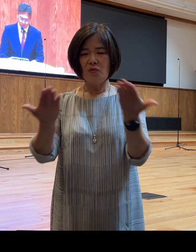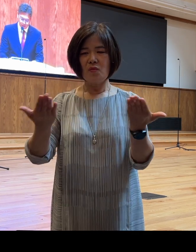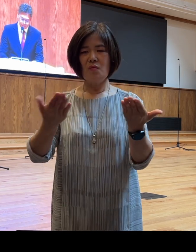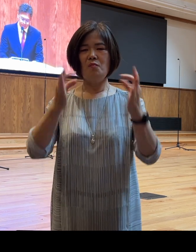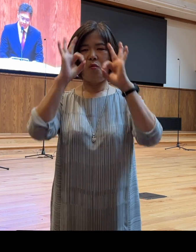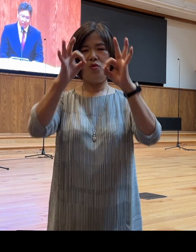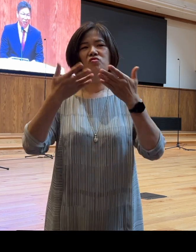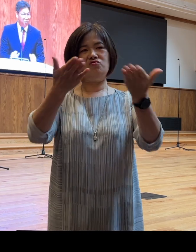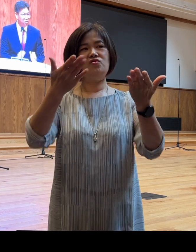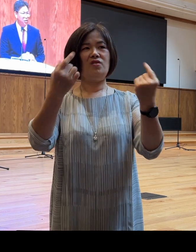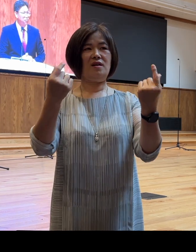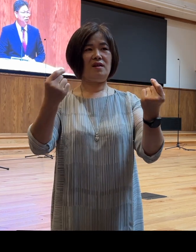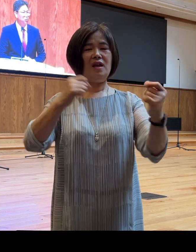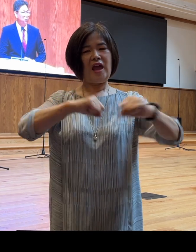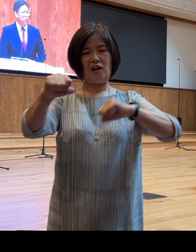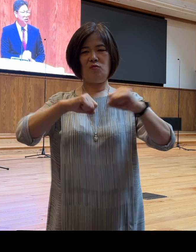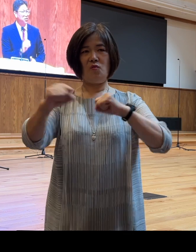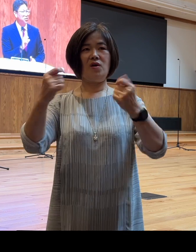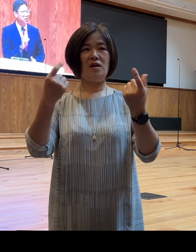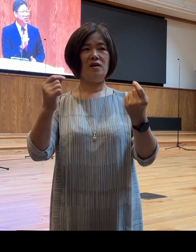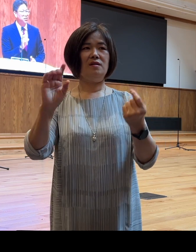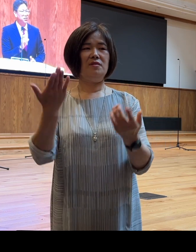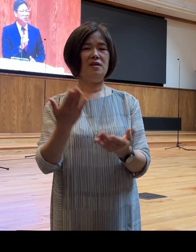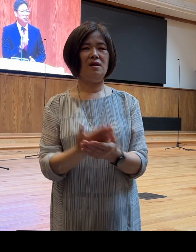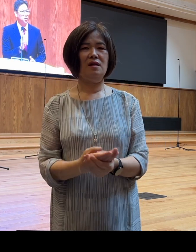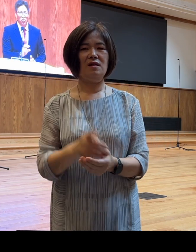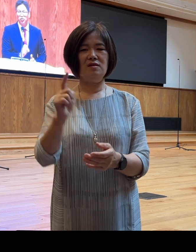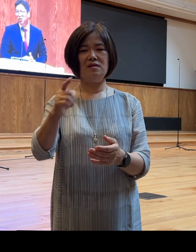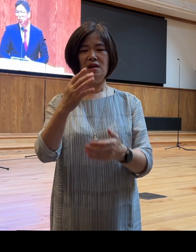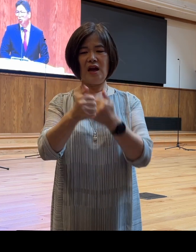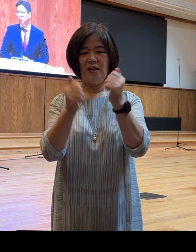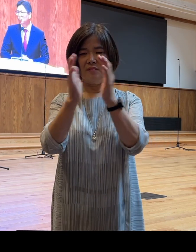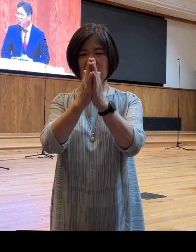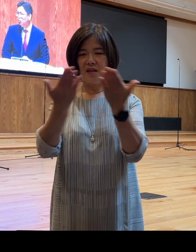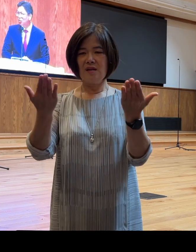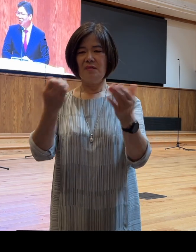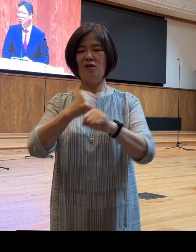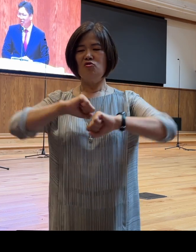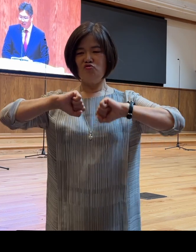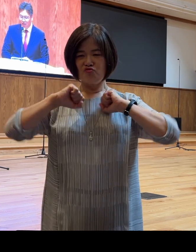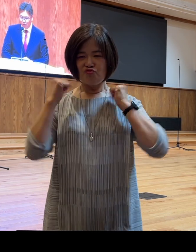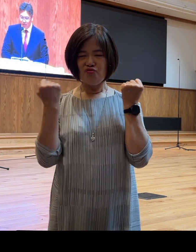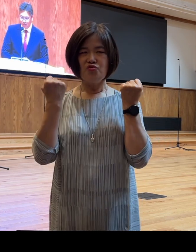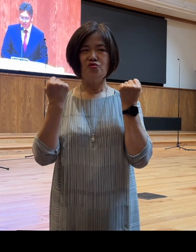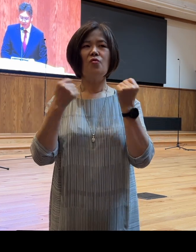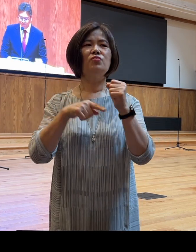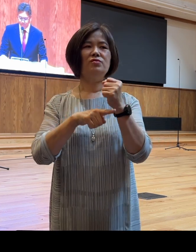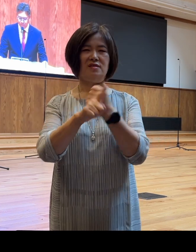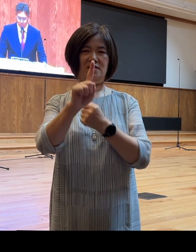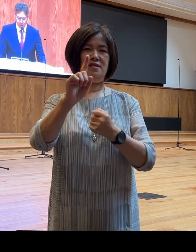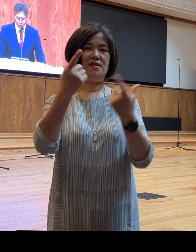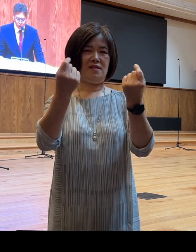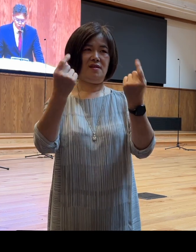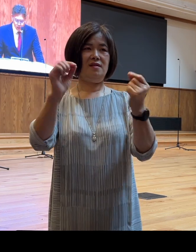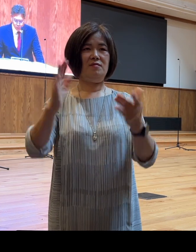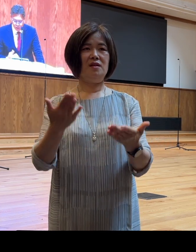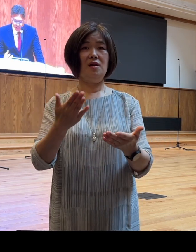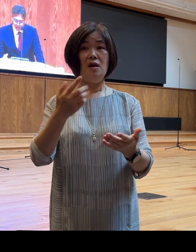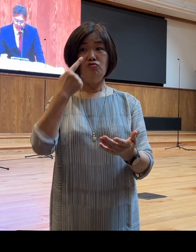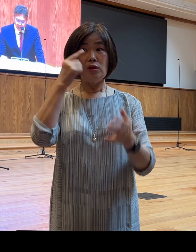여러분, 이것을 다른 말로 우리가 성경적인 용어로는 순종이라고 이야기할 수 있겠습니다 우리 눈에 보이지 않는 하나님을